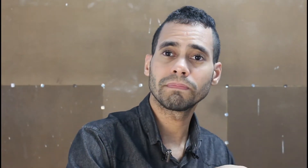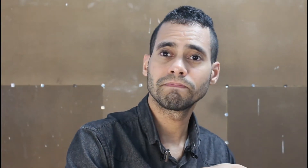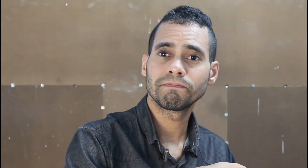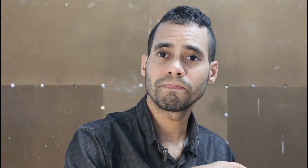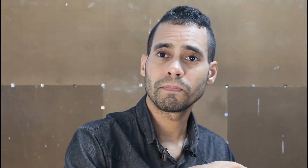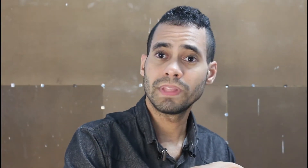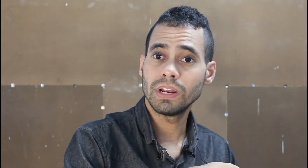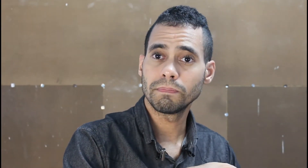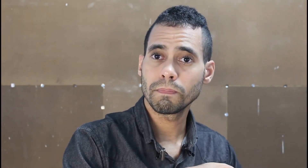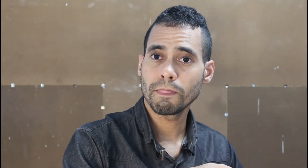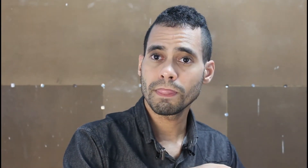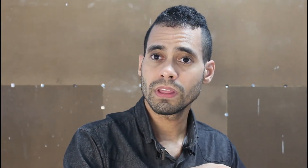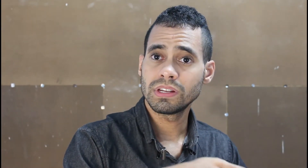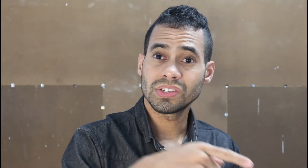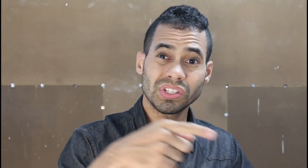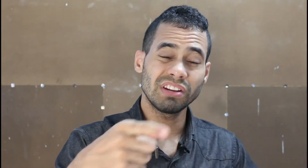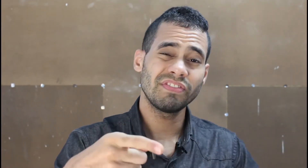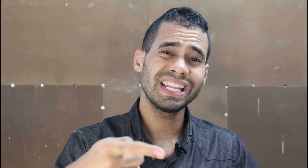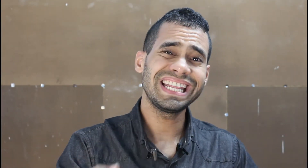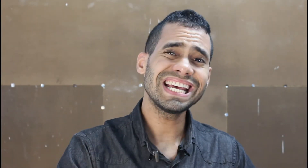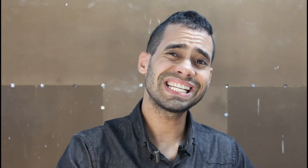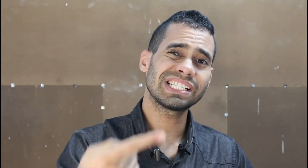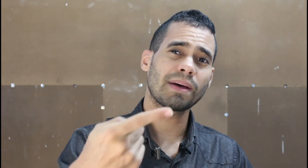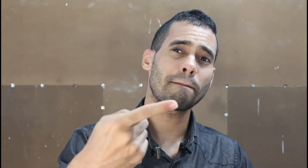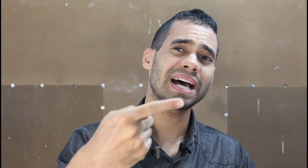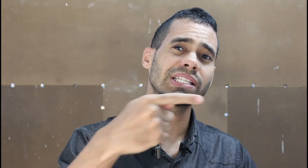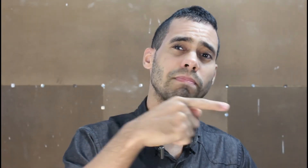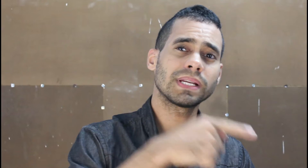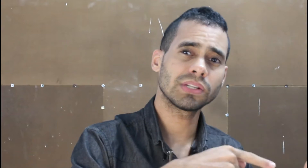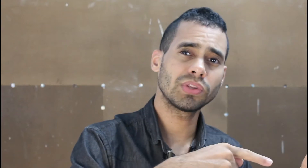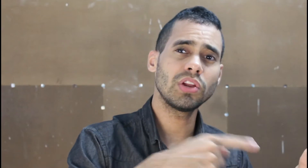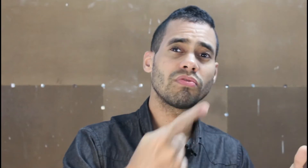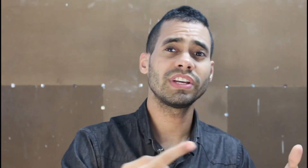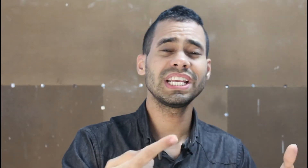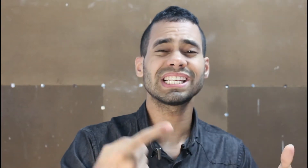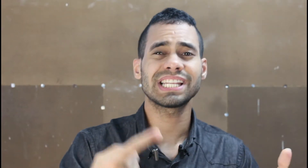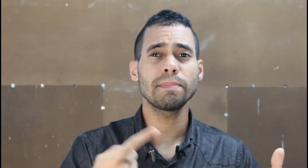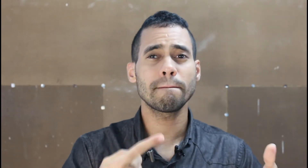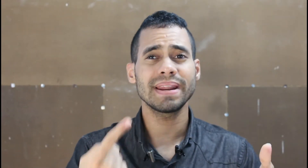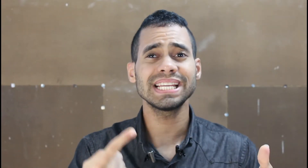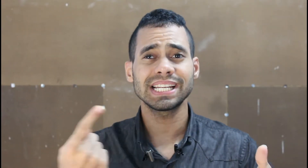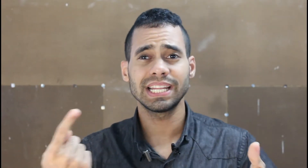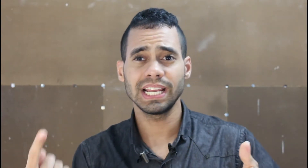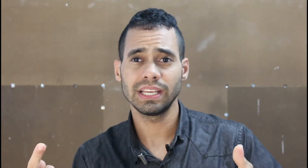dele? Só se ele vendesse essa participação dele, ou vendesse essa empresa dele,